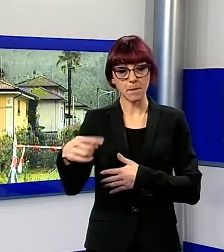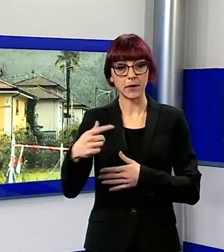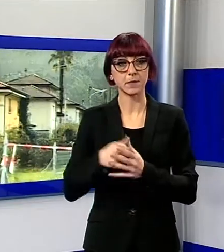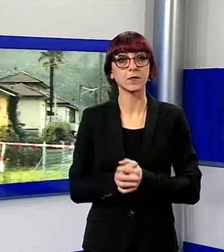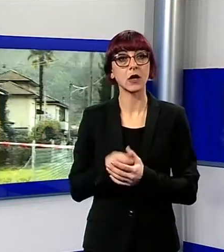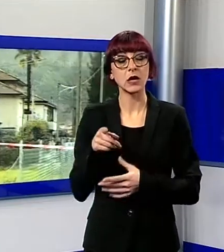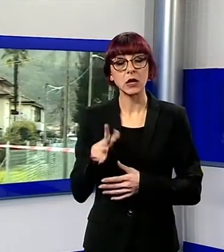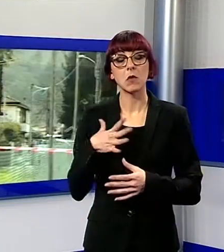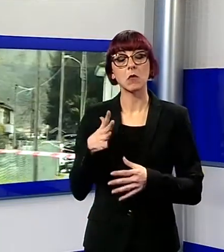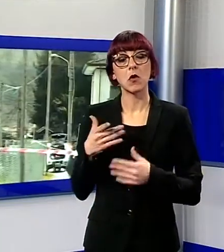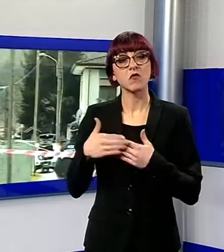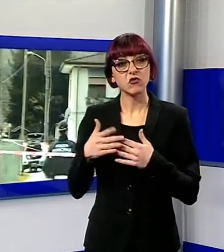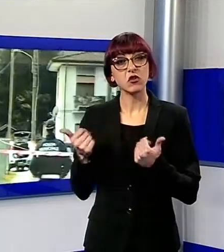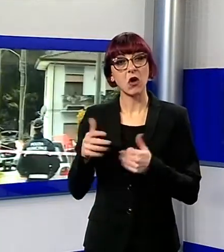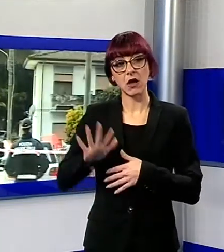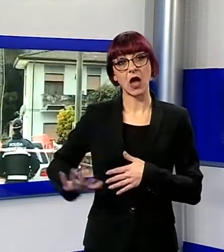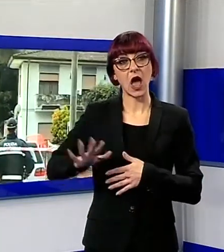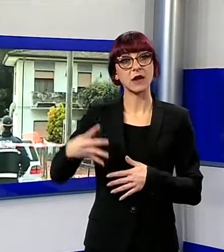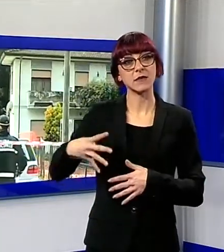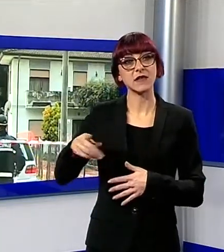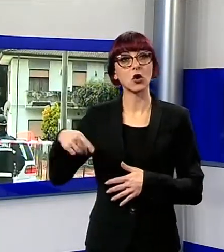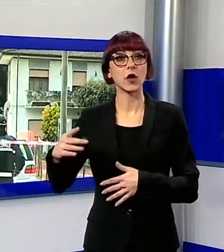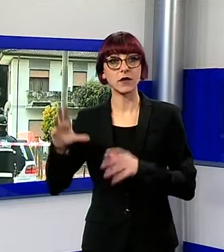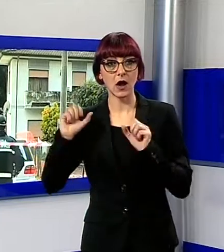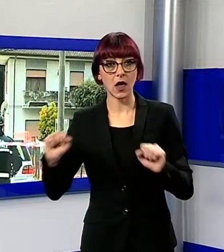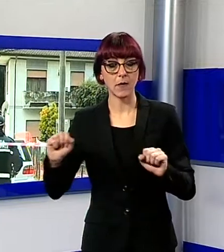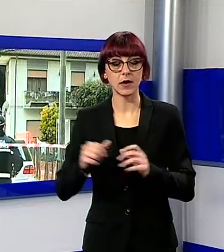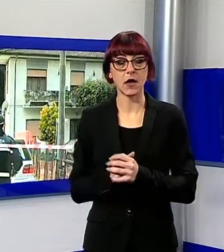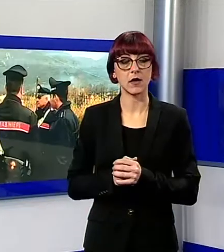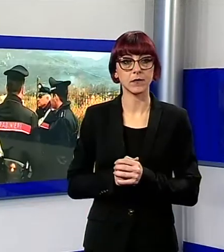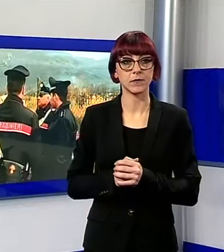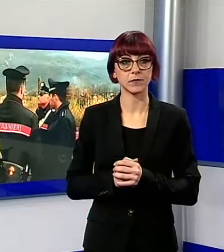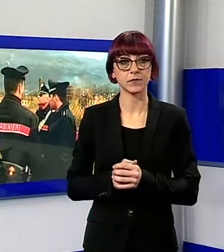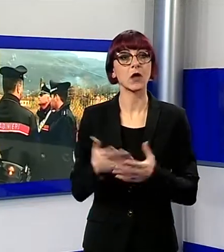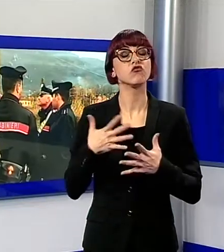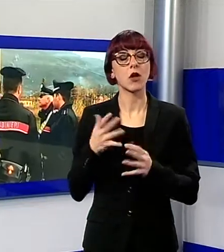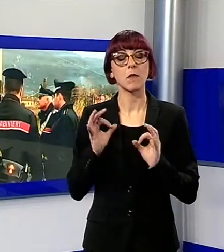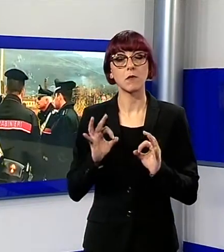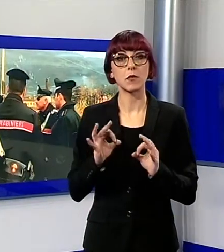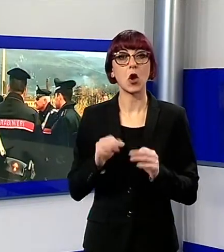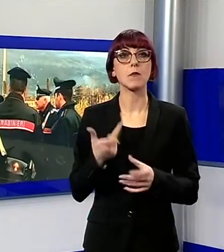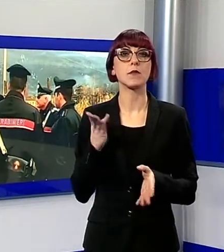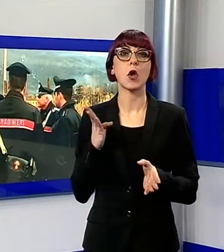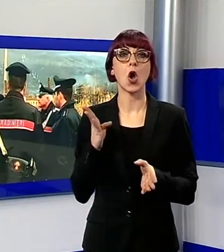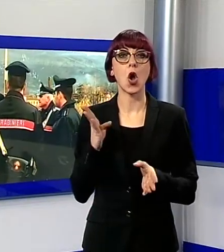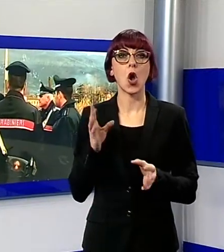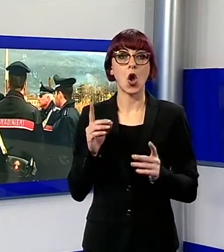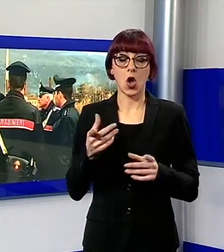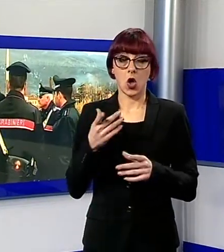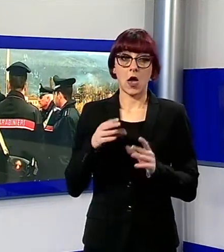decine di metri dalla misericordia dei carabinieri. Sul posto per i rilievi e le indagini sono arrivati i militari dell'arma, da Camaiore, via Reggio e Lucca e